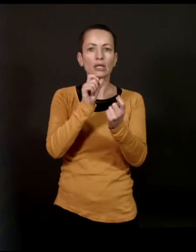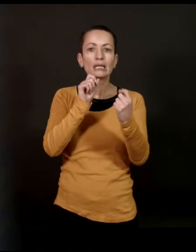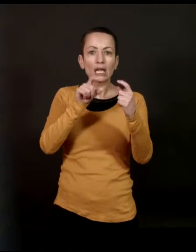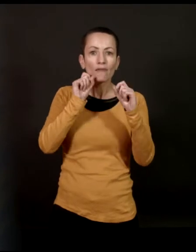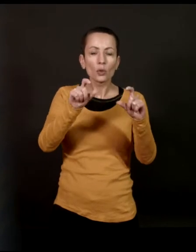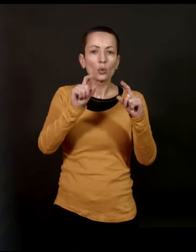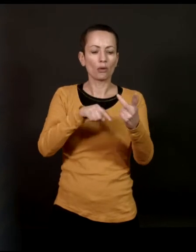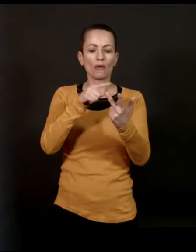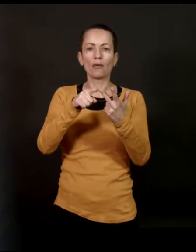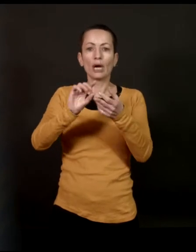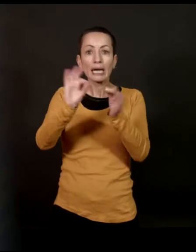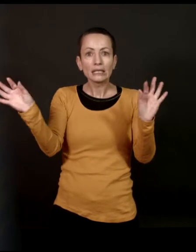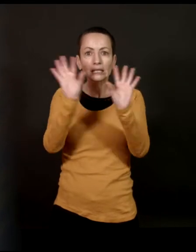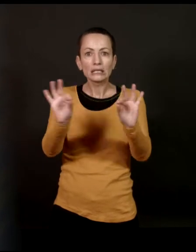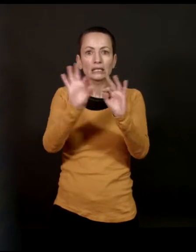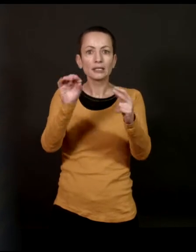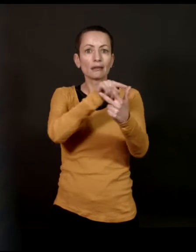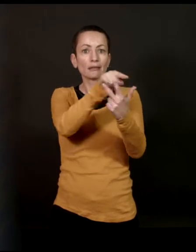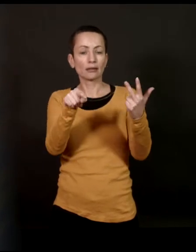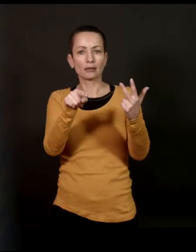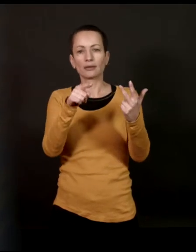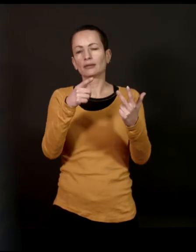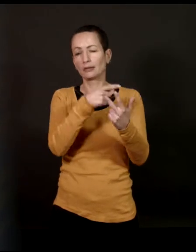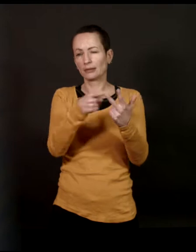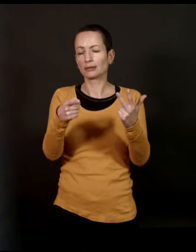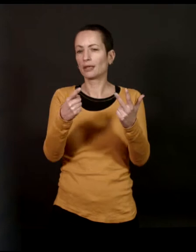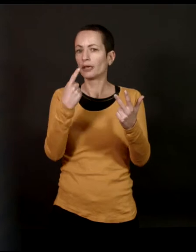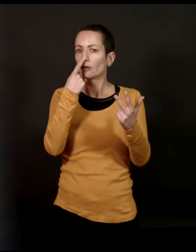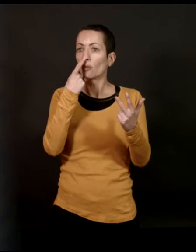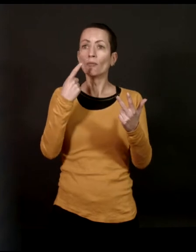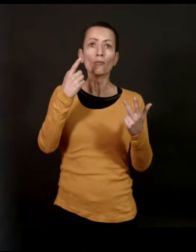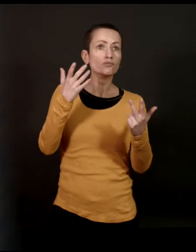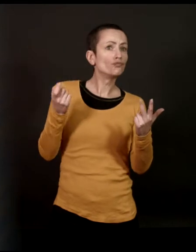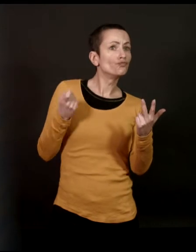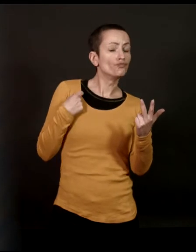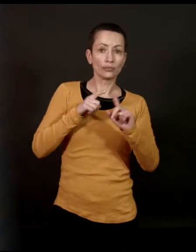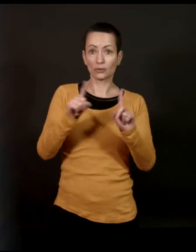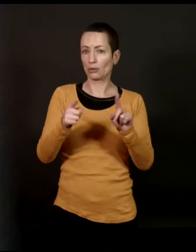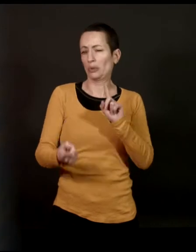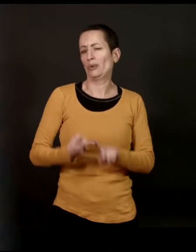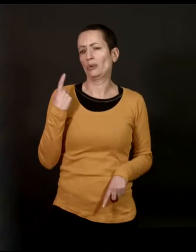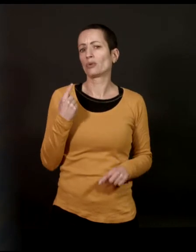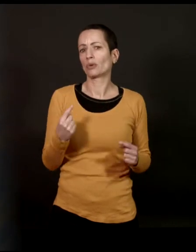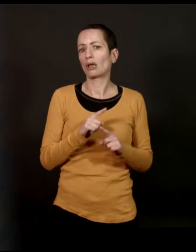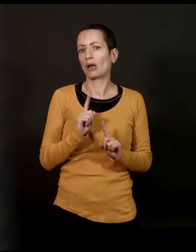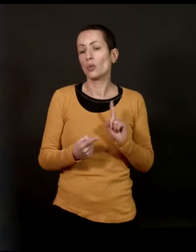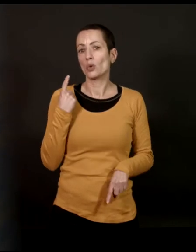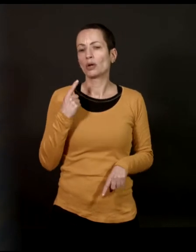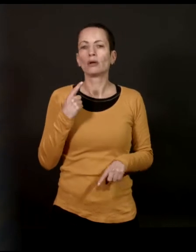-ce'on choisit une interview? Est-ce qu'on choisit un grand récit? Et toutes ces choses là ne sont pas du tout anodines et sont au contraire fondamentales. C'est à